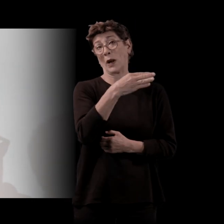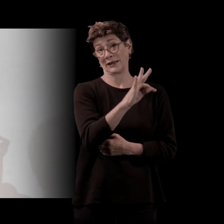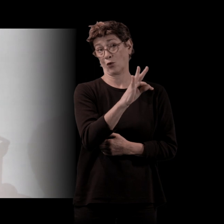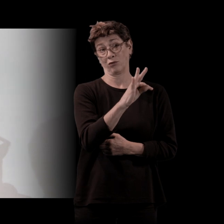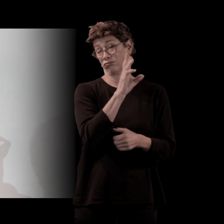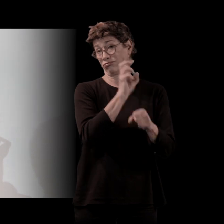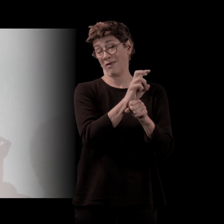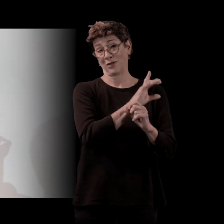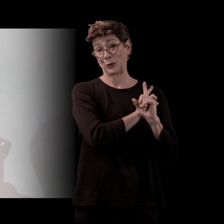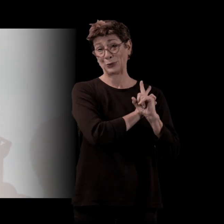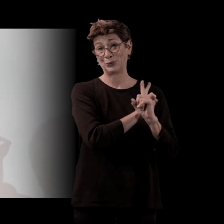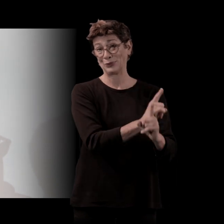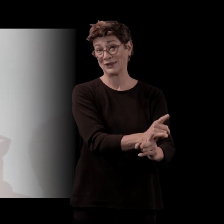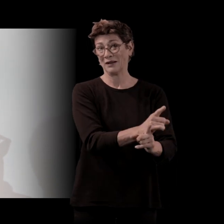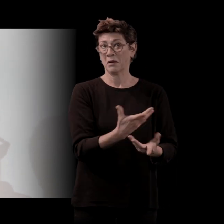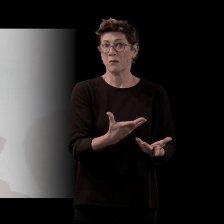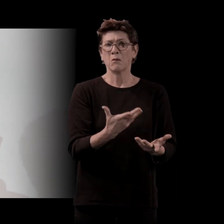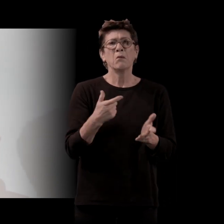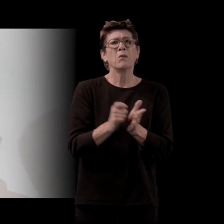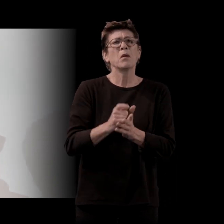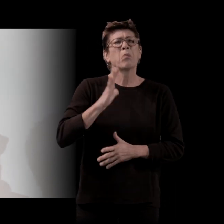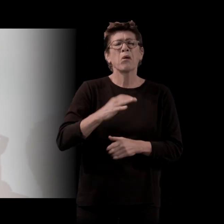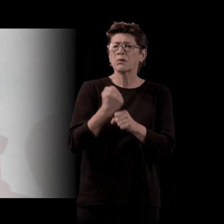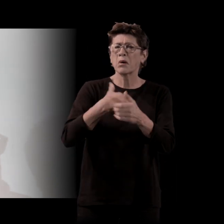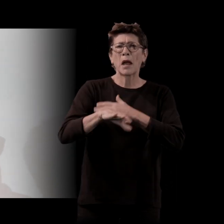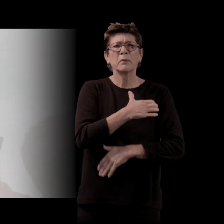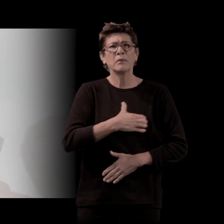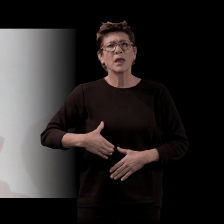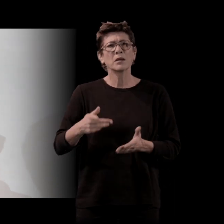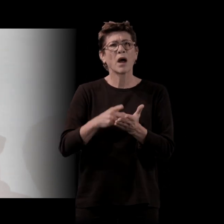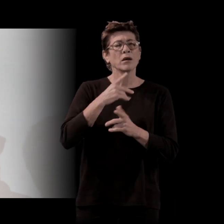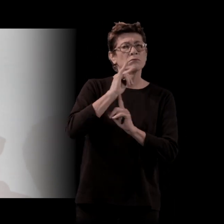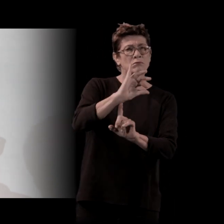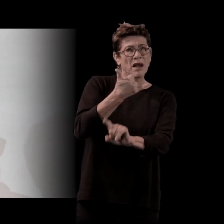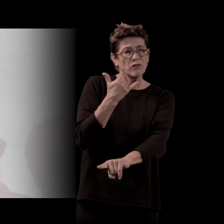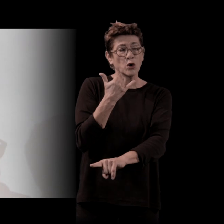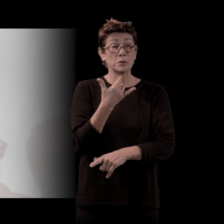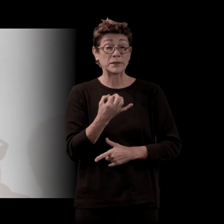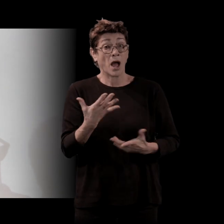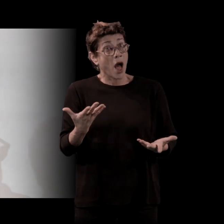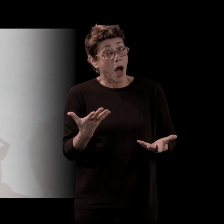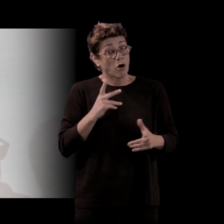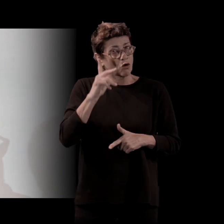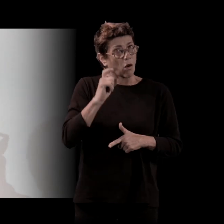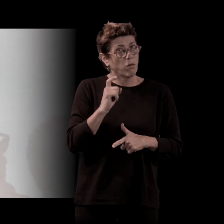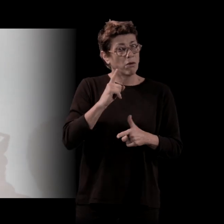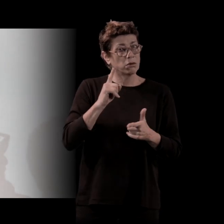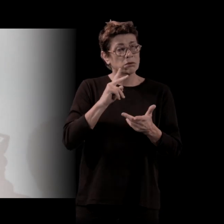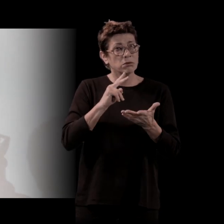À l'époque, je travaillais à la mairie de Paris. Il m'a appelé et il m'a dit « Je viens de commencer votre... » J'avais 35 ans. Ça faisait